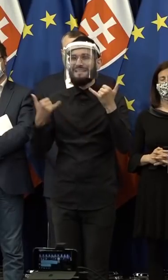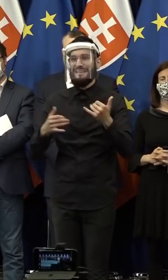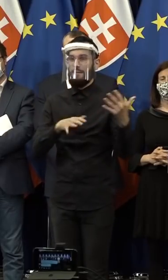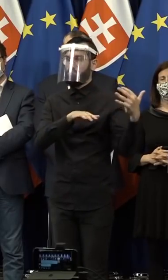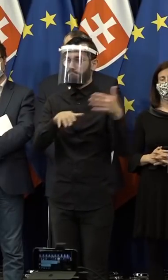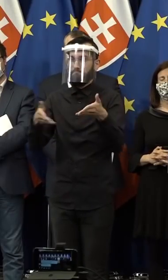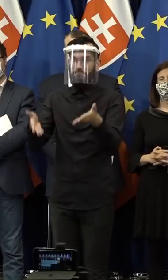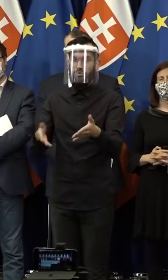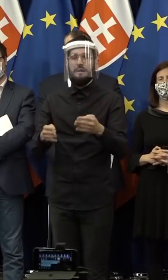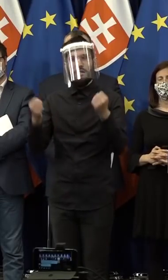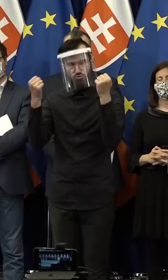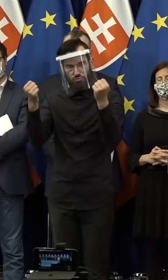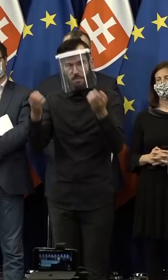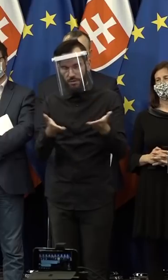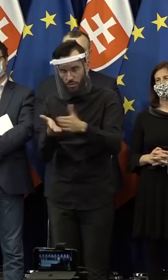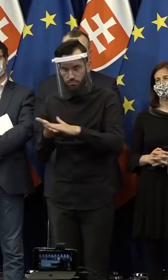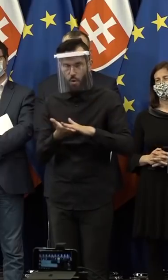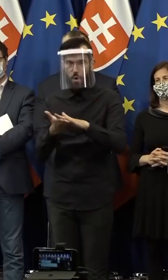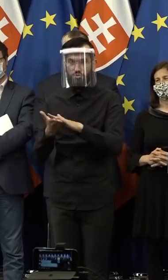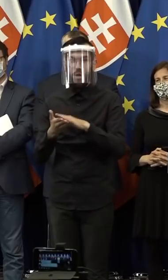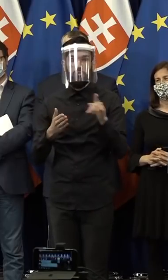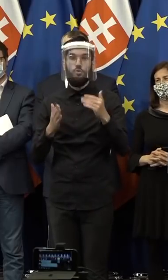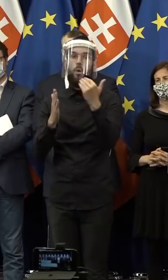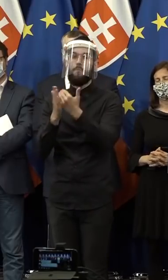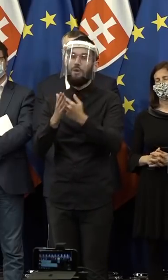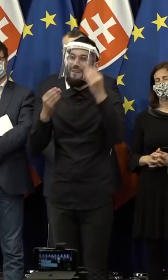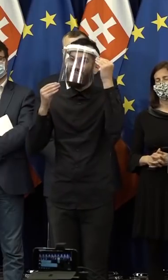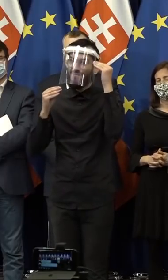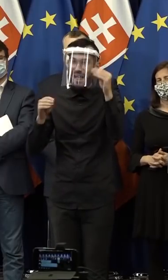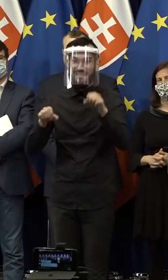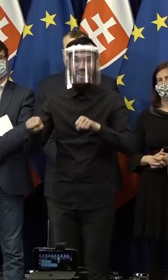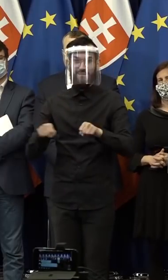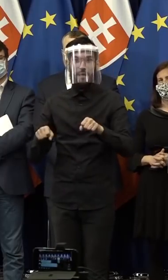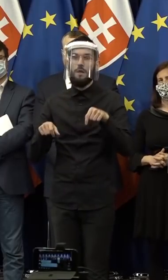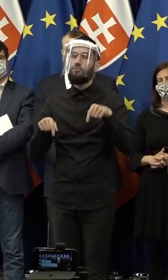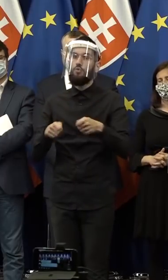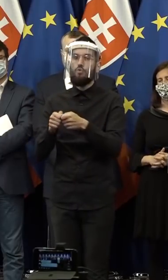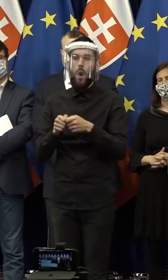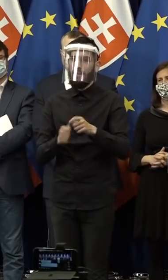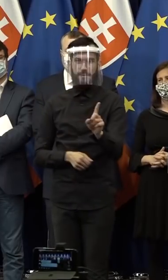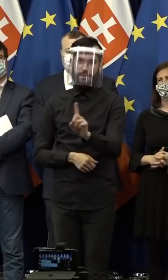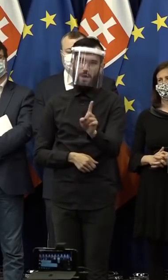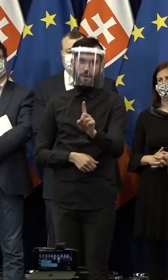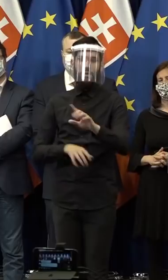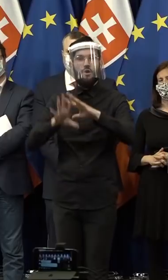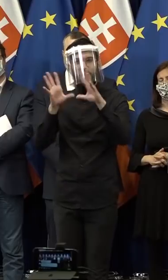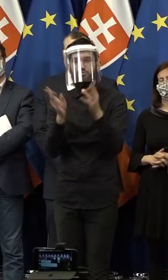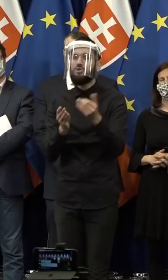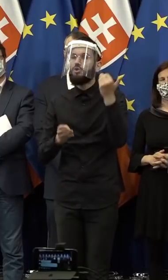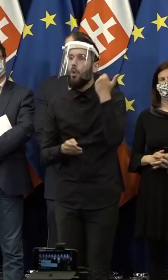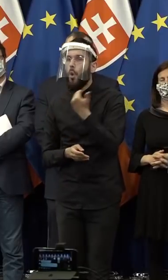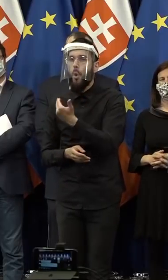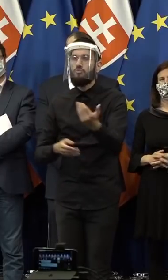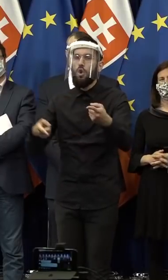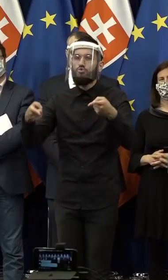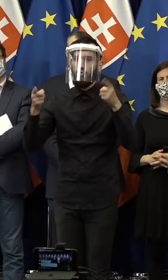prišli a držme si spoločne všetci palce. Toto je programový vlásení vlády nie tejto koalície, ale všetkých občanov Slovenskej